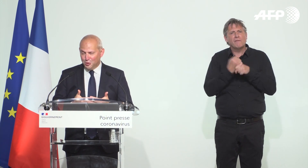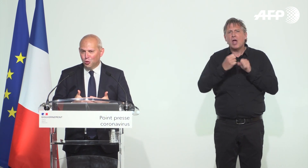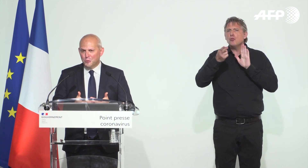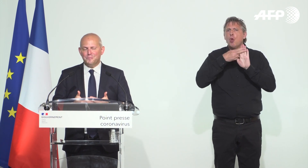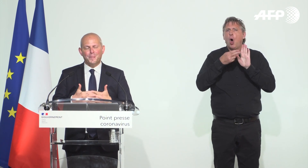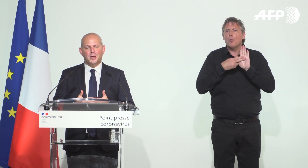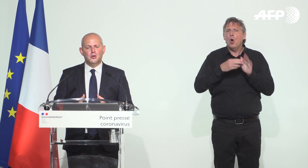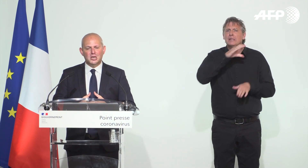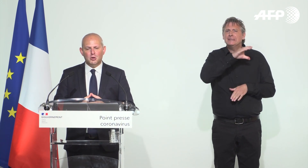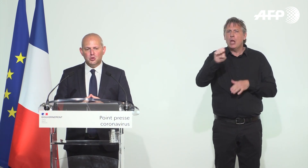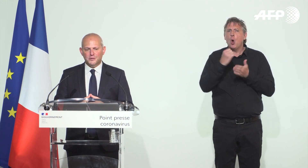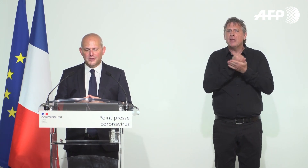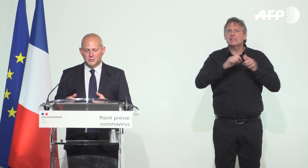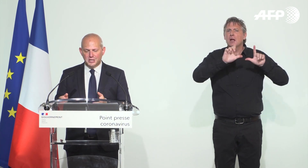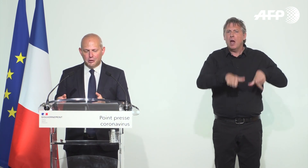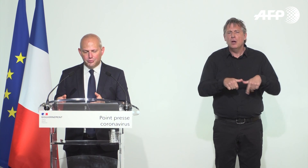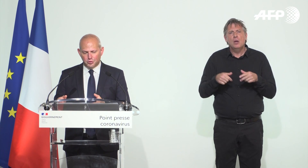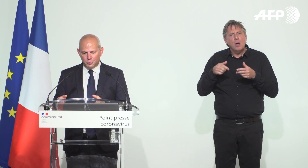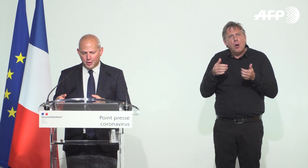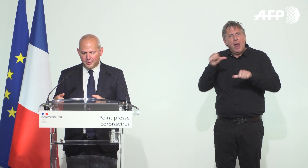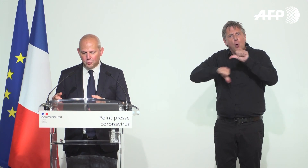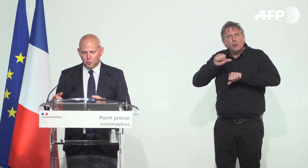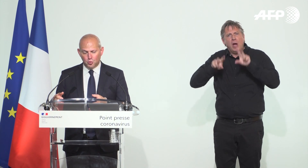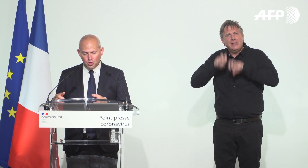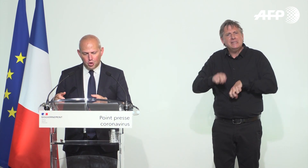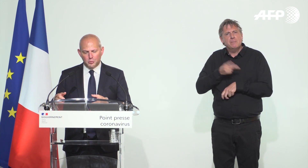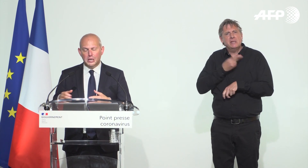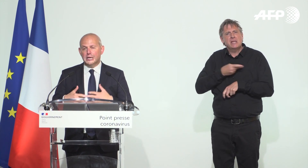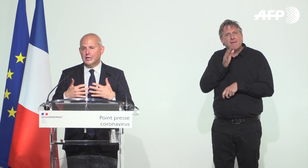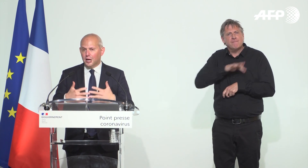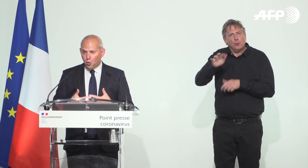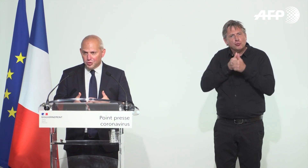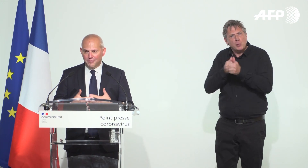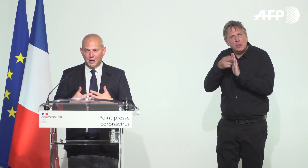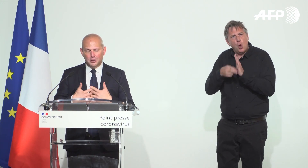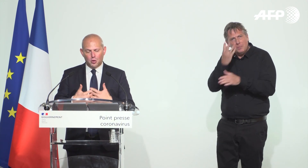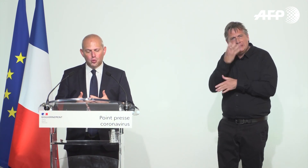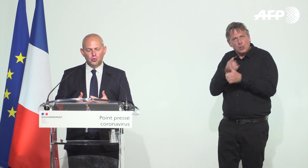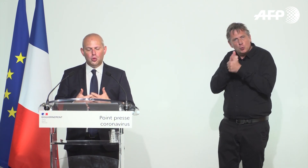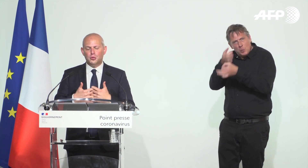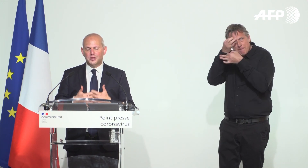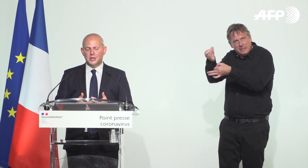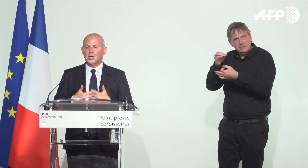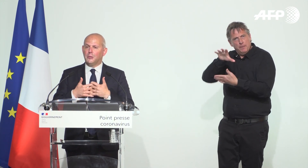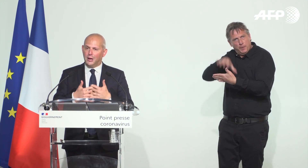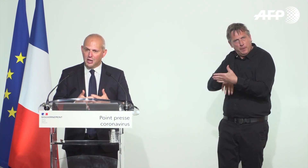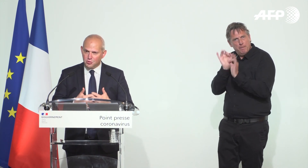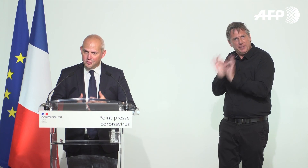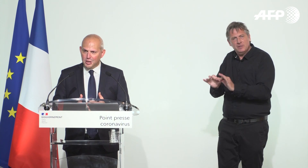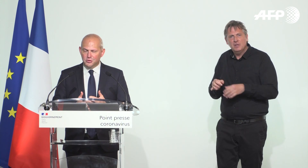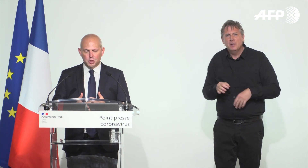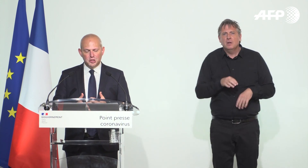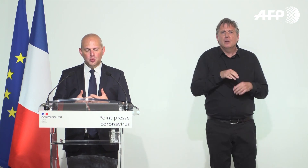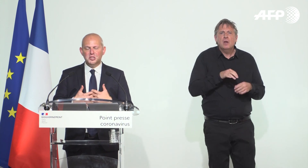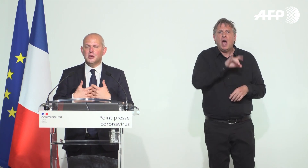CE et que les laboratoires d'analyse médicale en France font très attention aux normes. Il y a un gros travail en cours mené par l'Agence